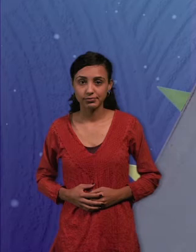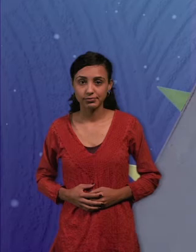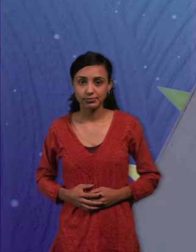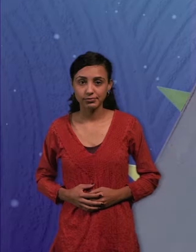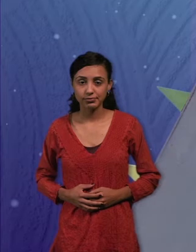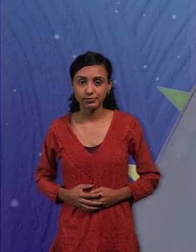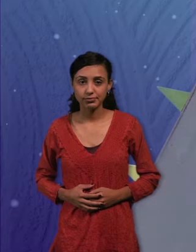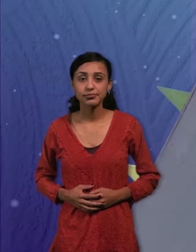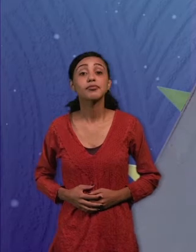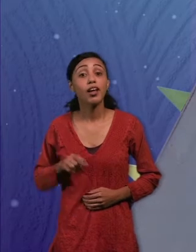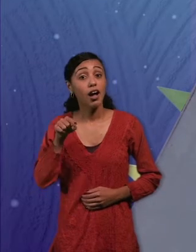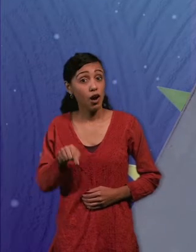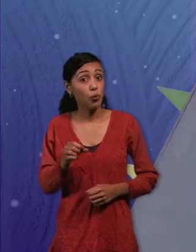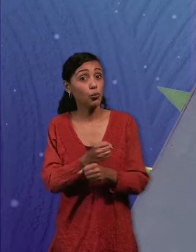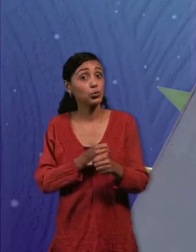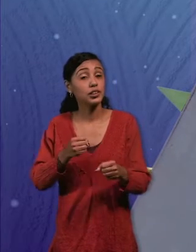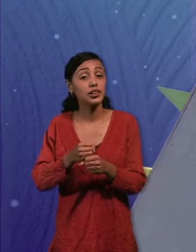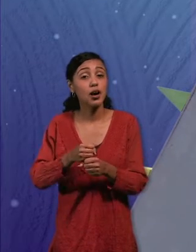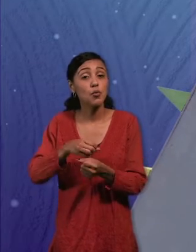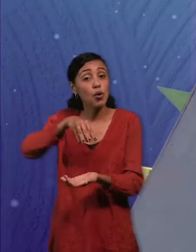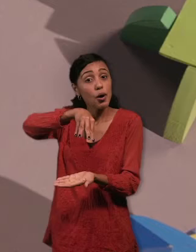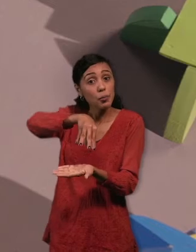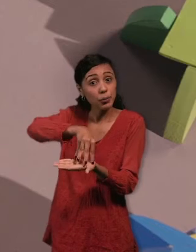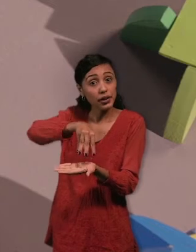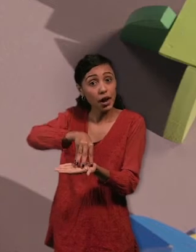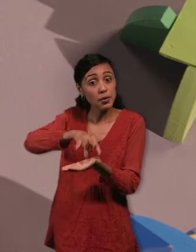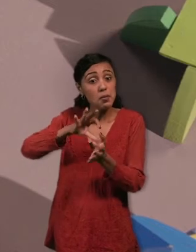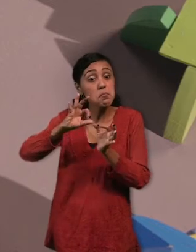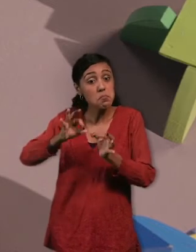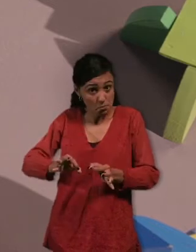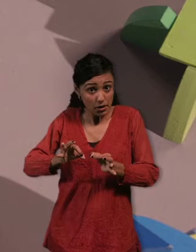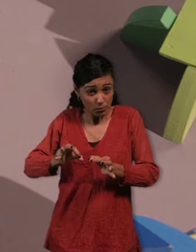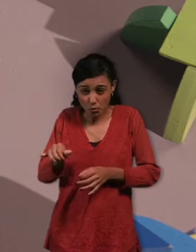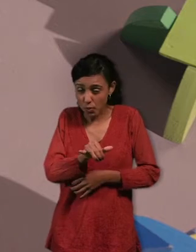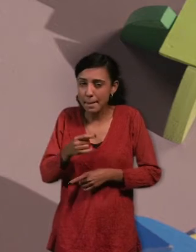Y vamos a utilizar una pirámide de las mismas dimensiones, pero de un color diferente.